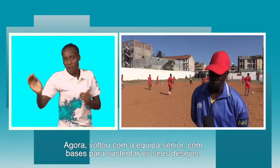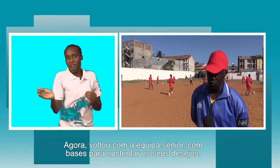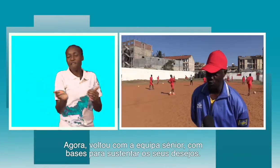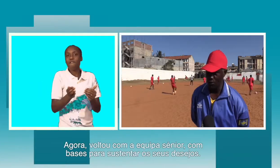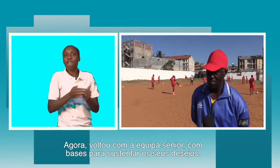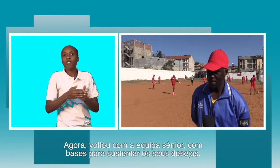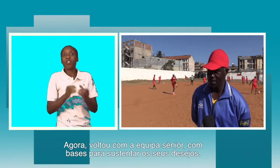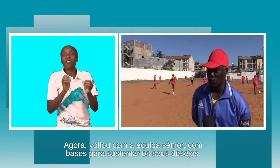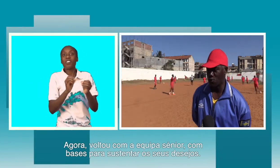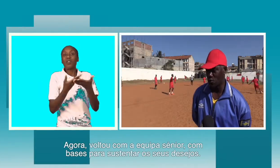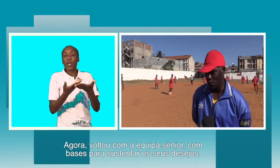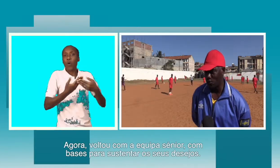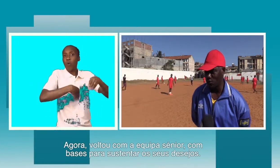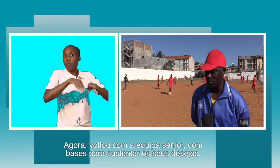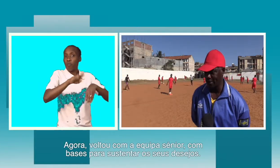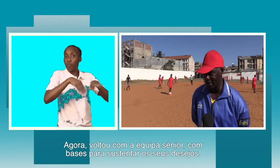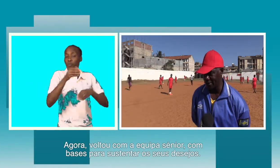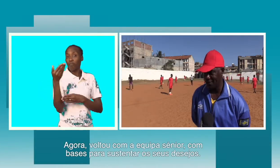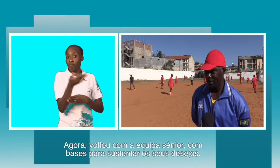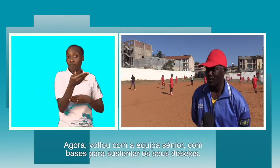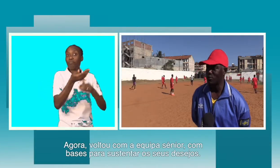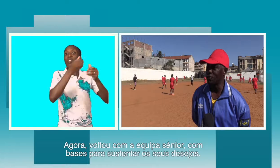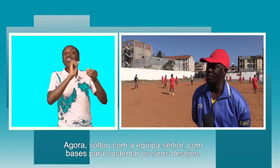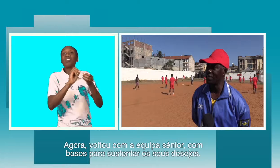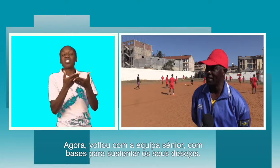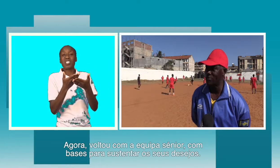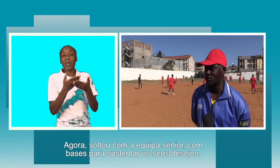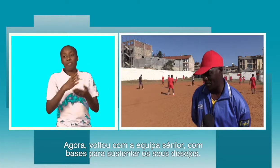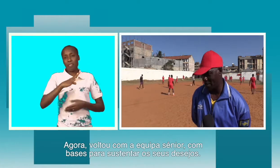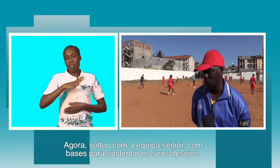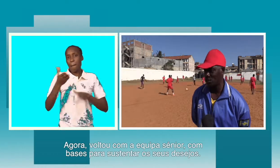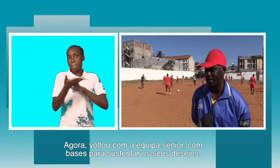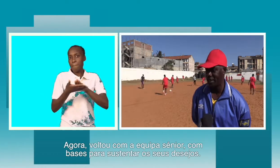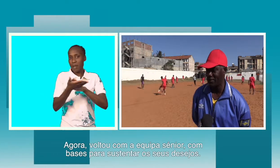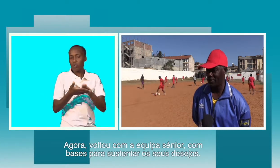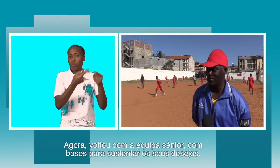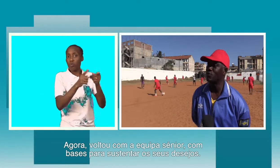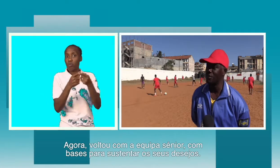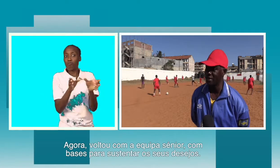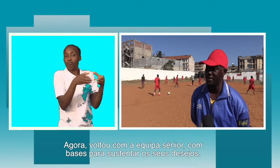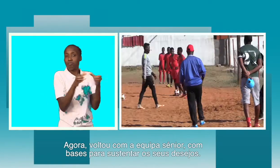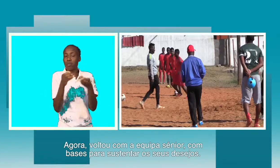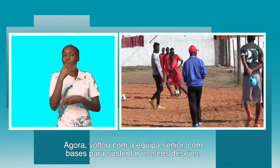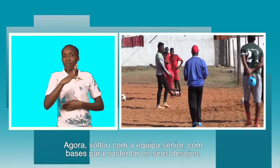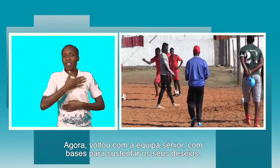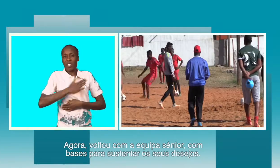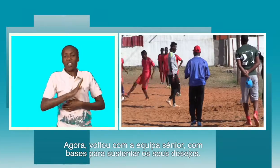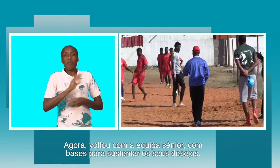voltou já com o futebol sênior, para poder chegar lá, porque tem bases sustentáveis, para poder aumentar os seus